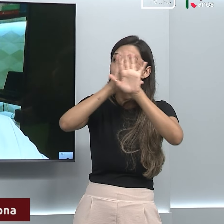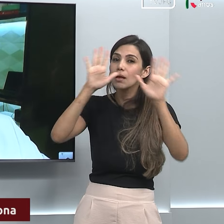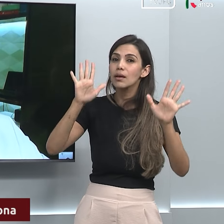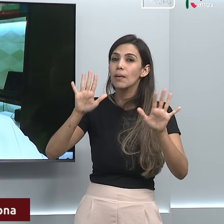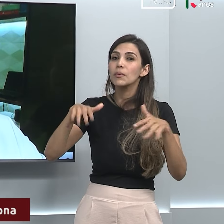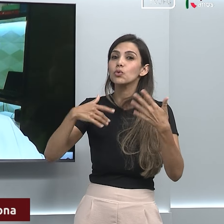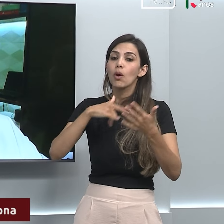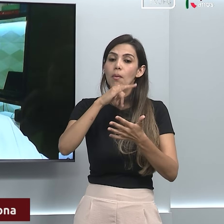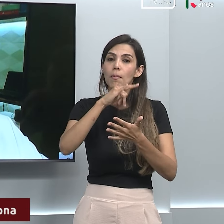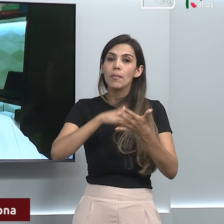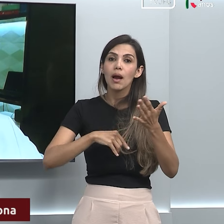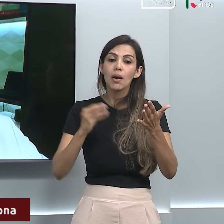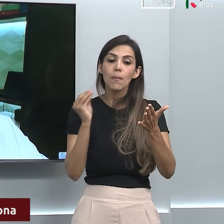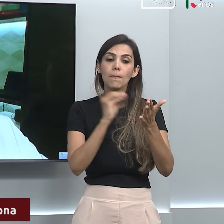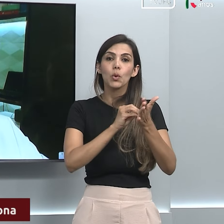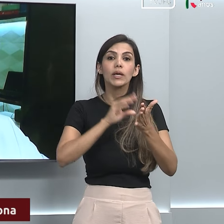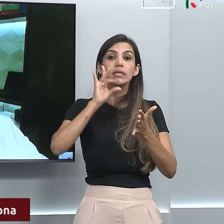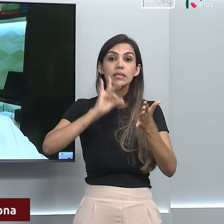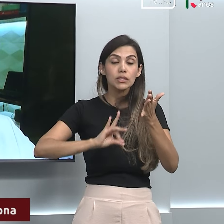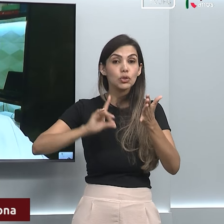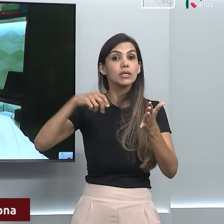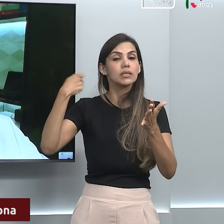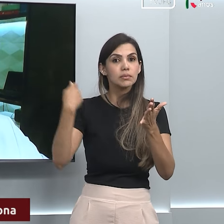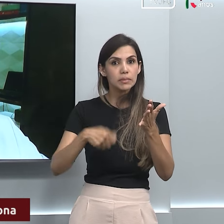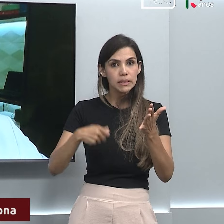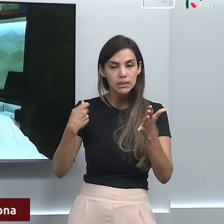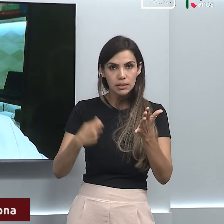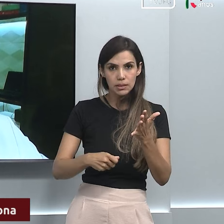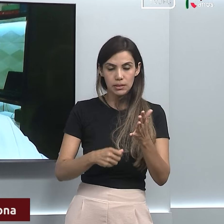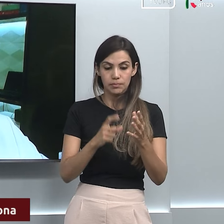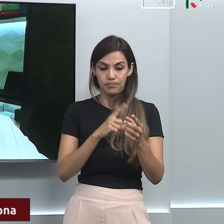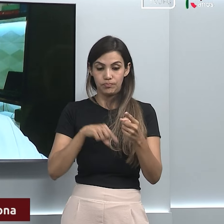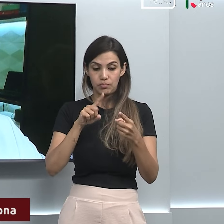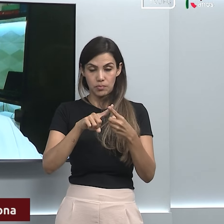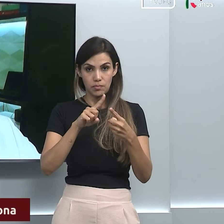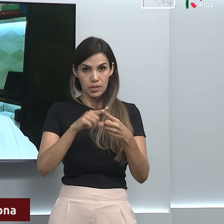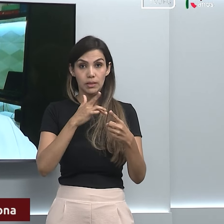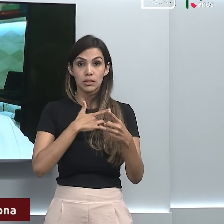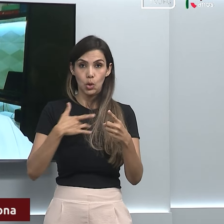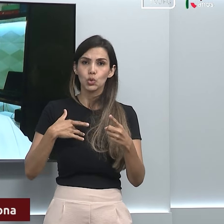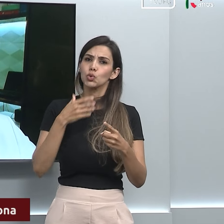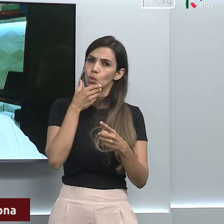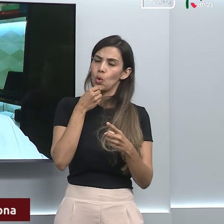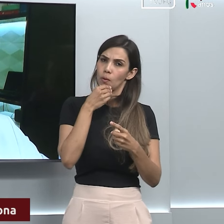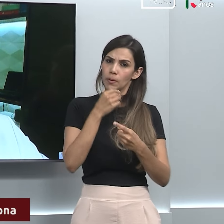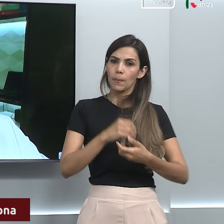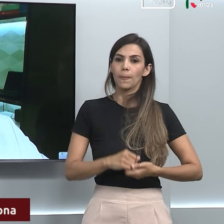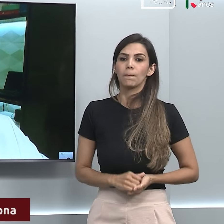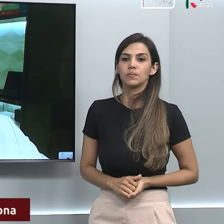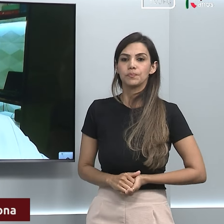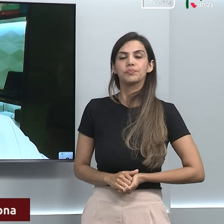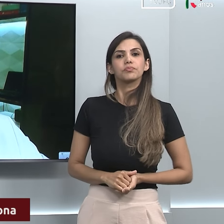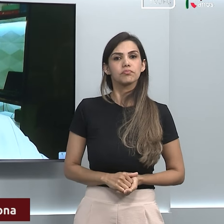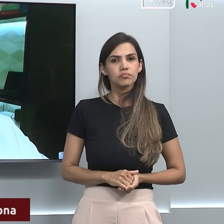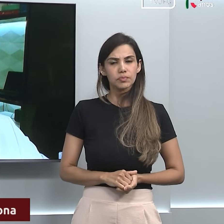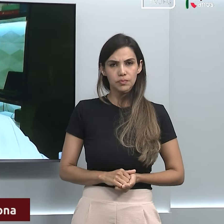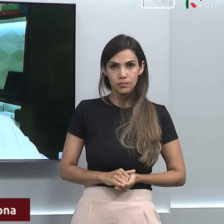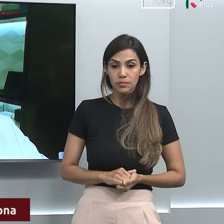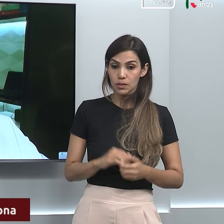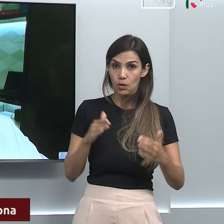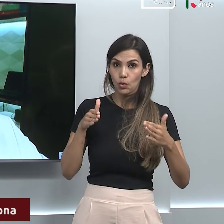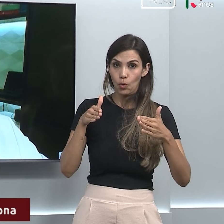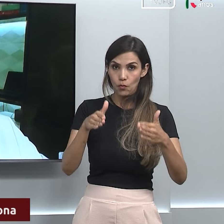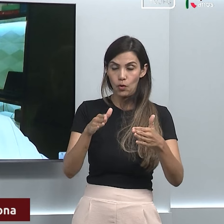prescrição da testosterona. Então vamos focar primeiro na saúde masculina. Dentro do contexto do